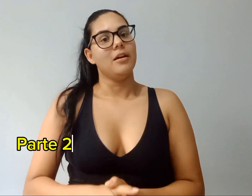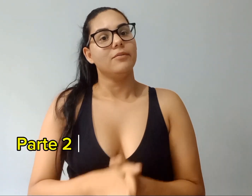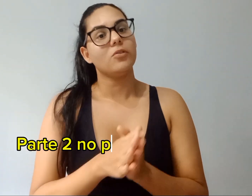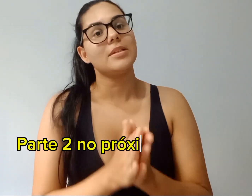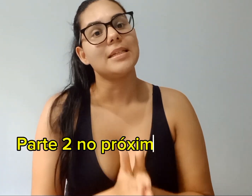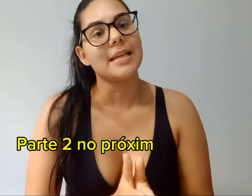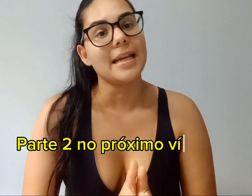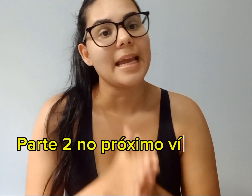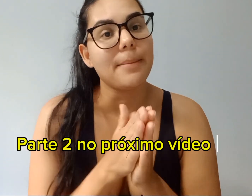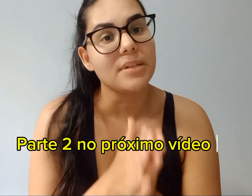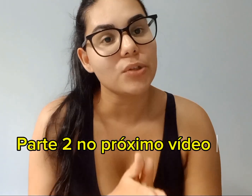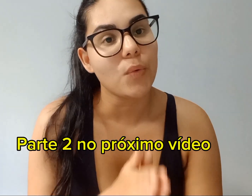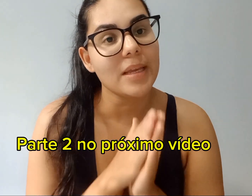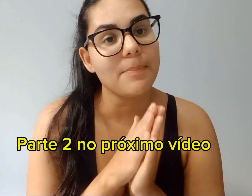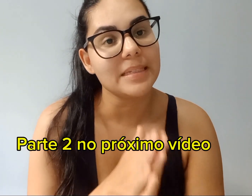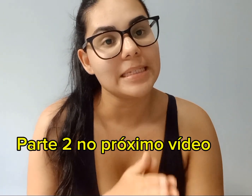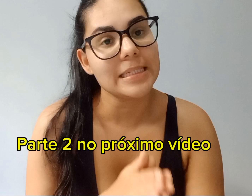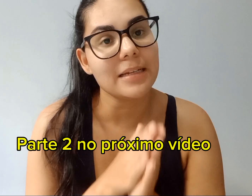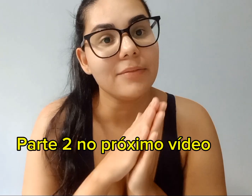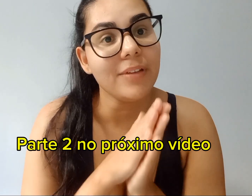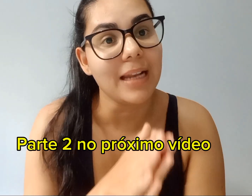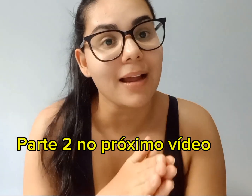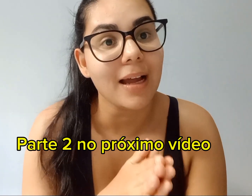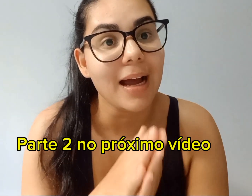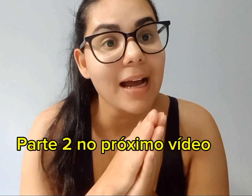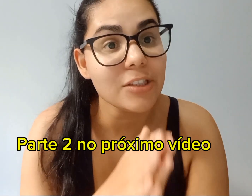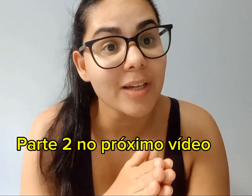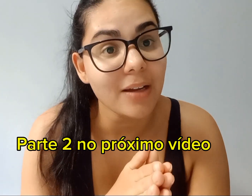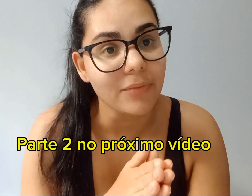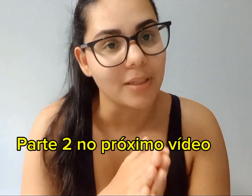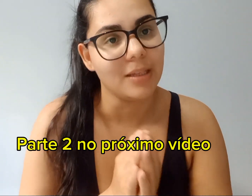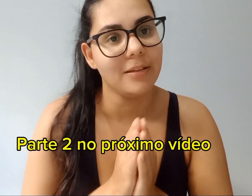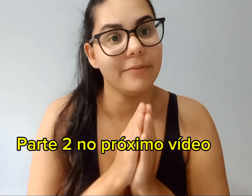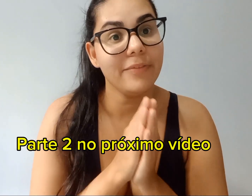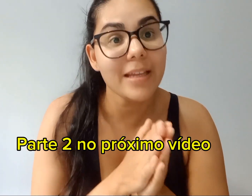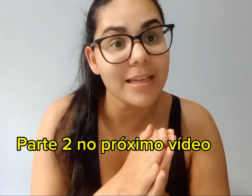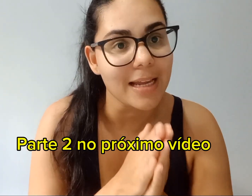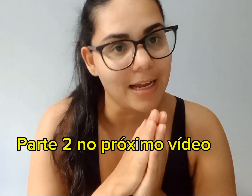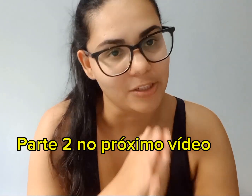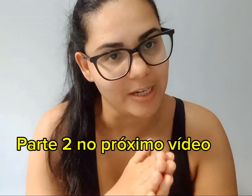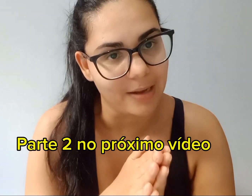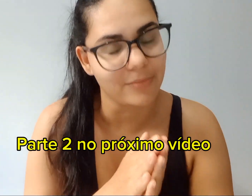Você é a pessoa que precisa virar a chave. Vire a chave.